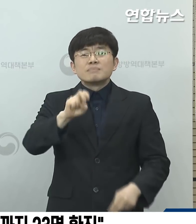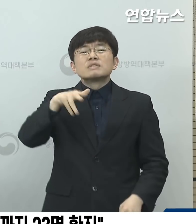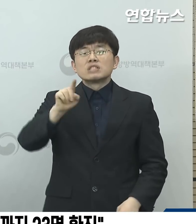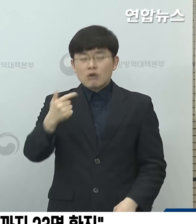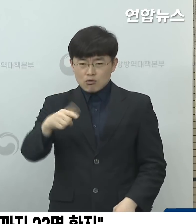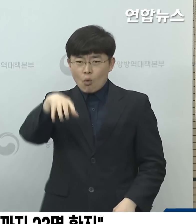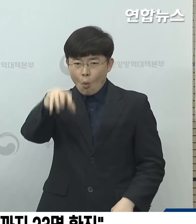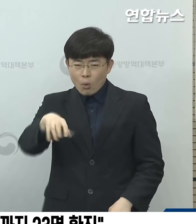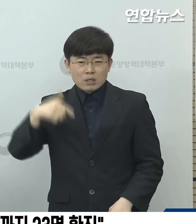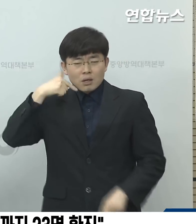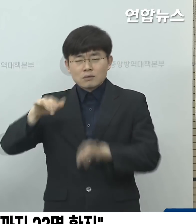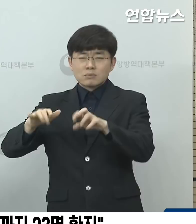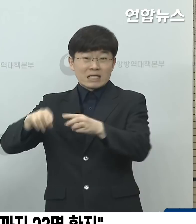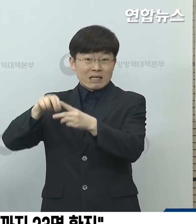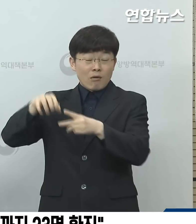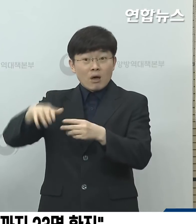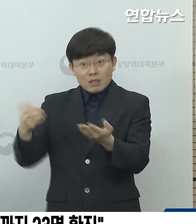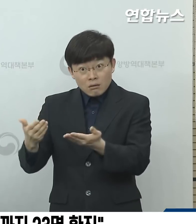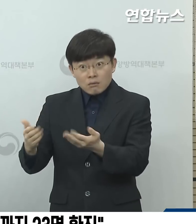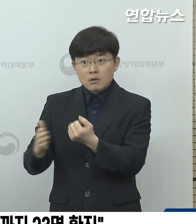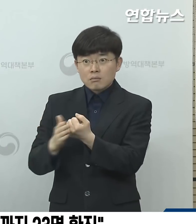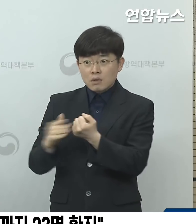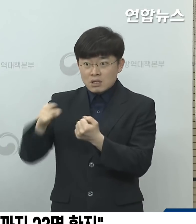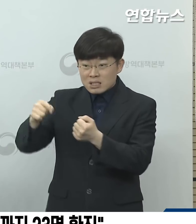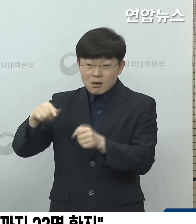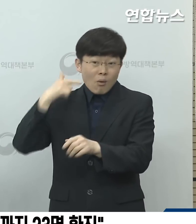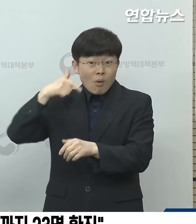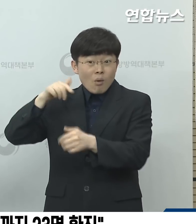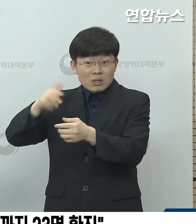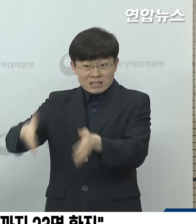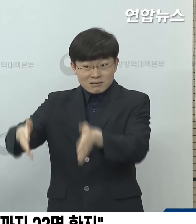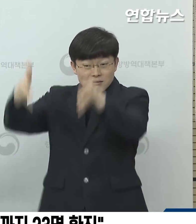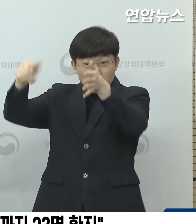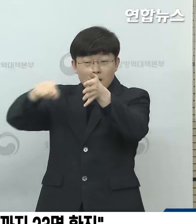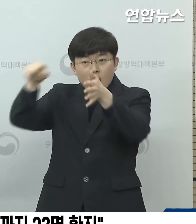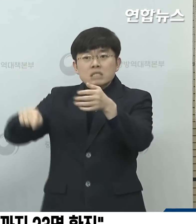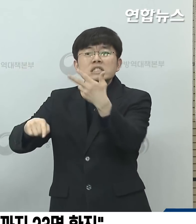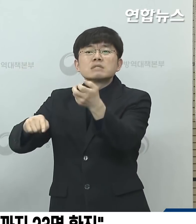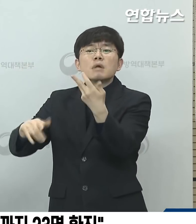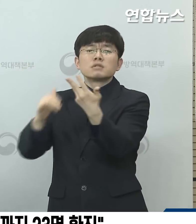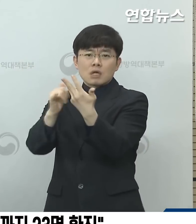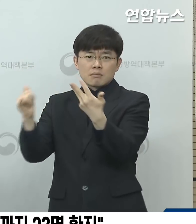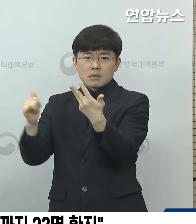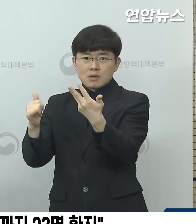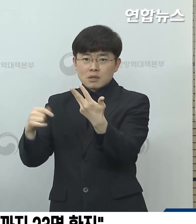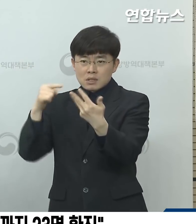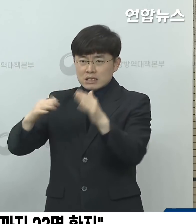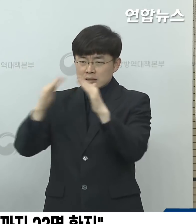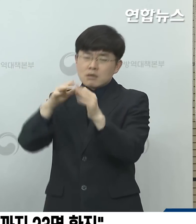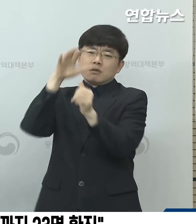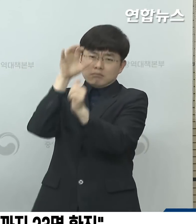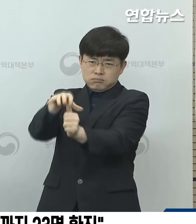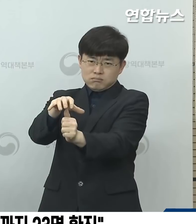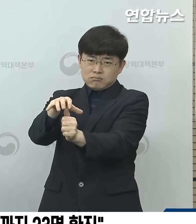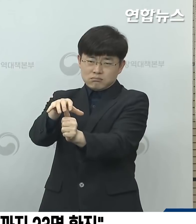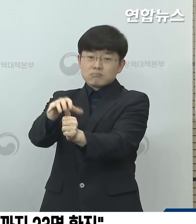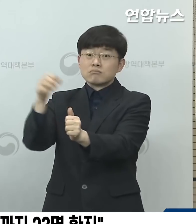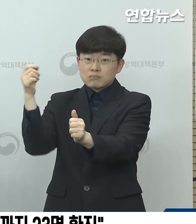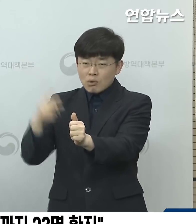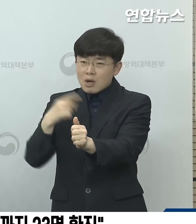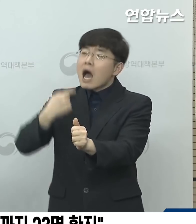콜센터에서 근무하는 것으로 확인되어 해당 콜센터 전직원 78명에 대해서는 자가격리 조치를 하고